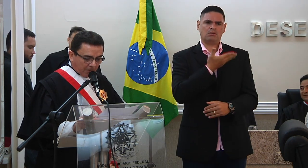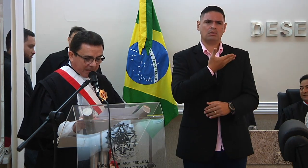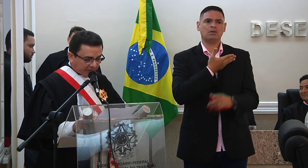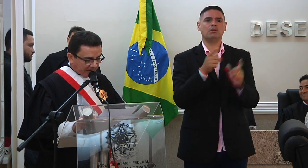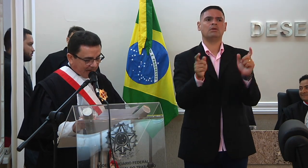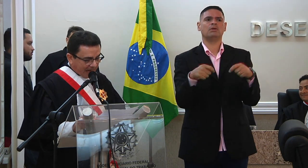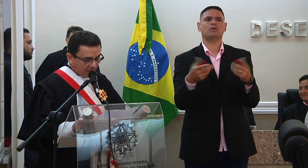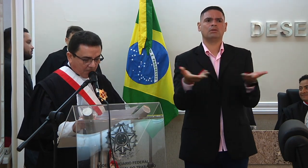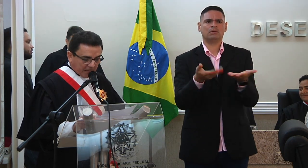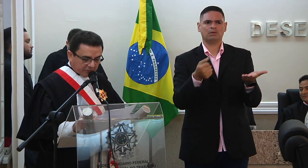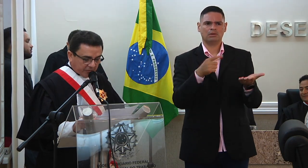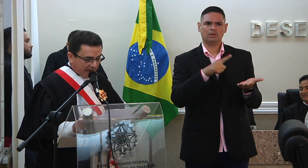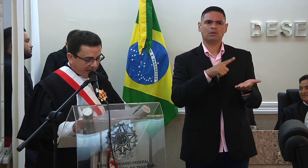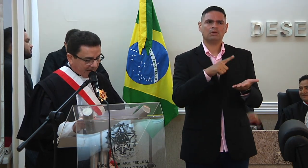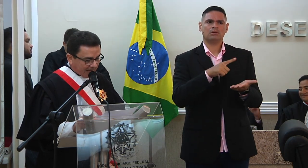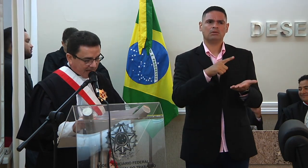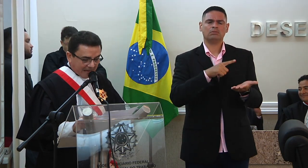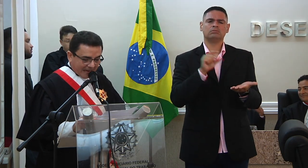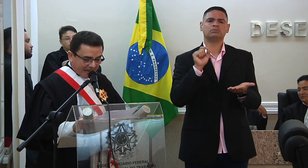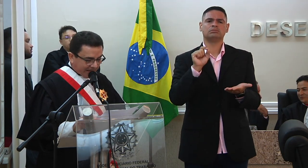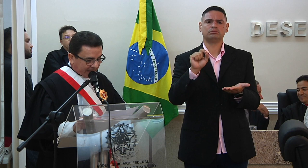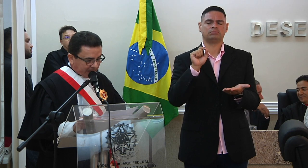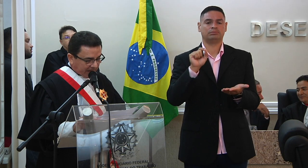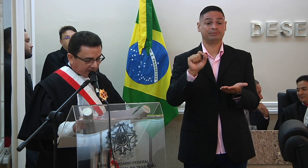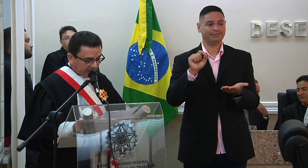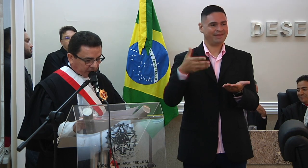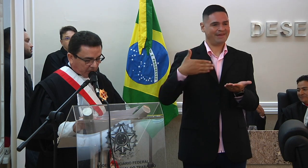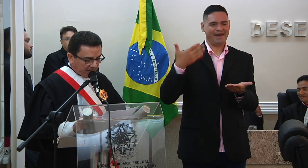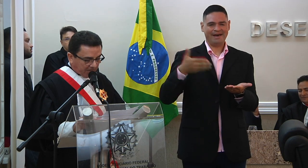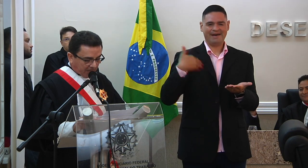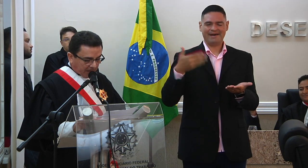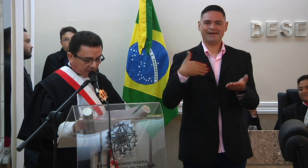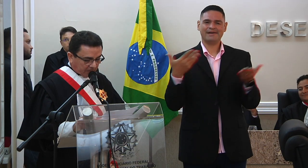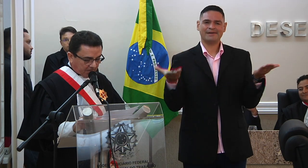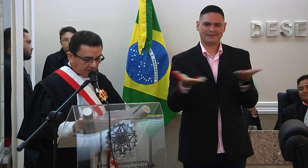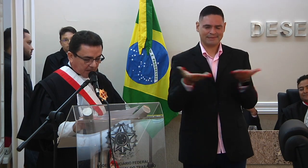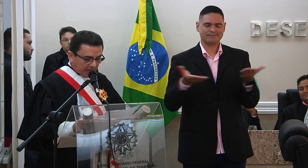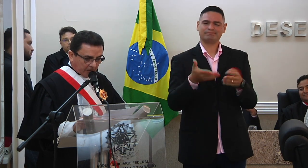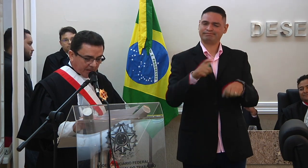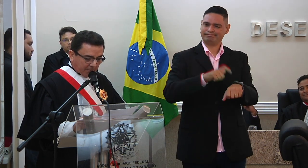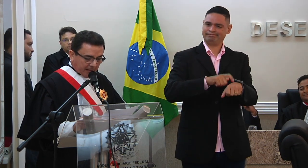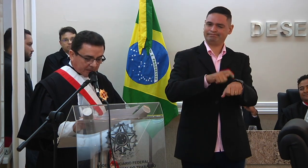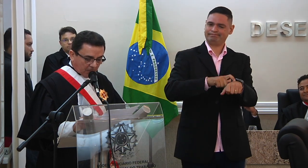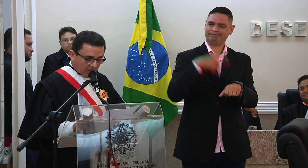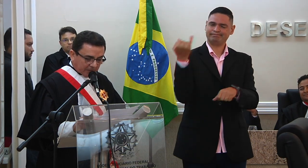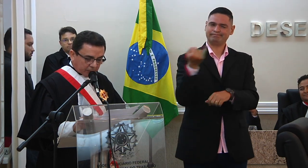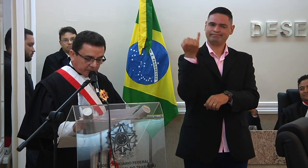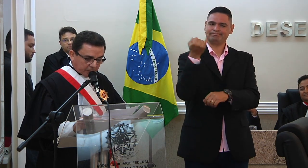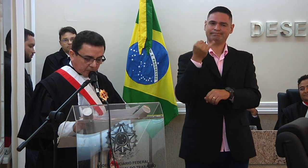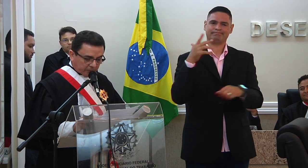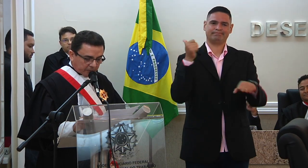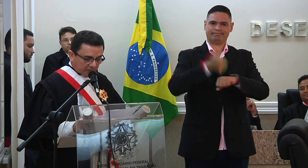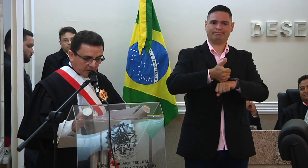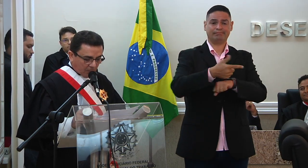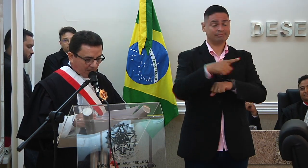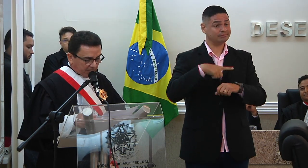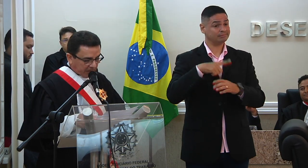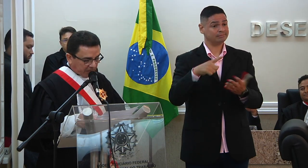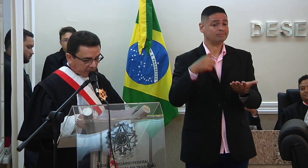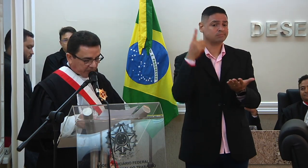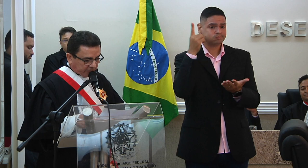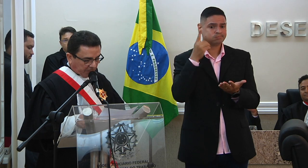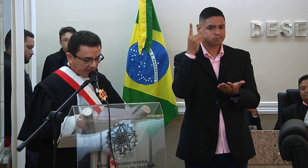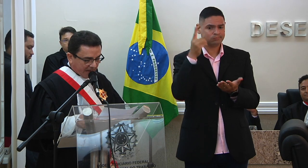dispuseram a compartilhar a alegria desse sublime momento e que ornamentam com as suas luzes